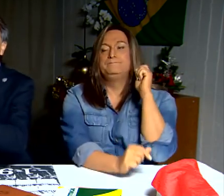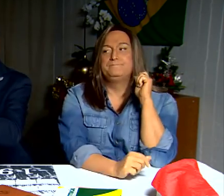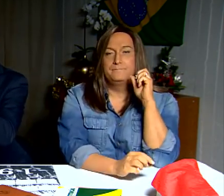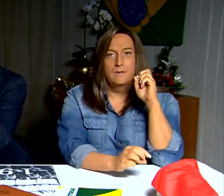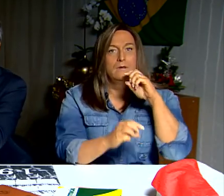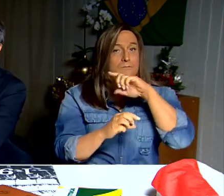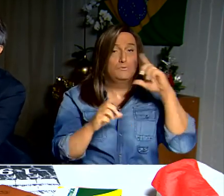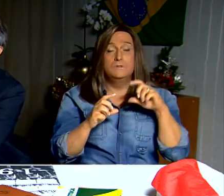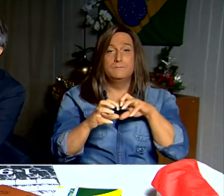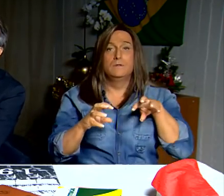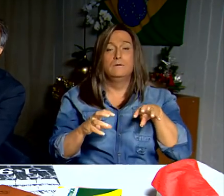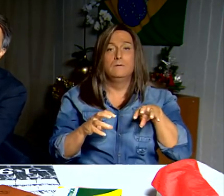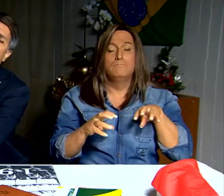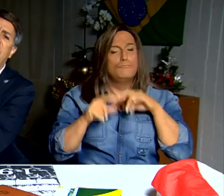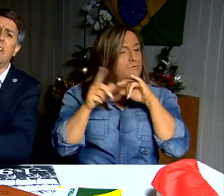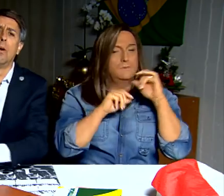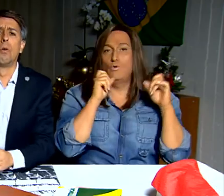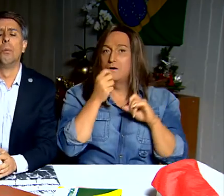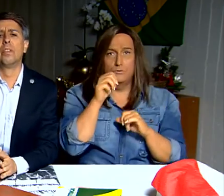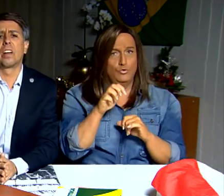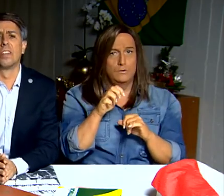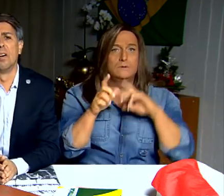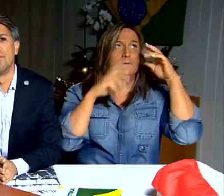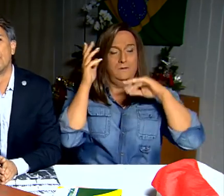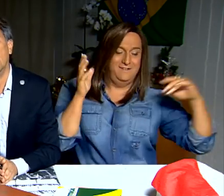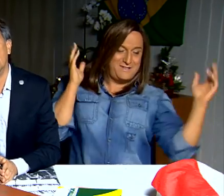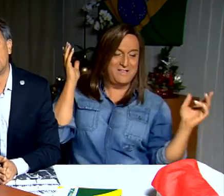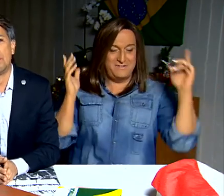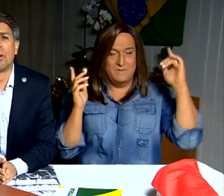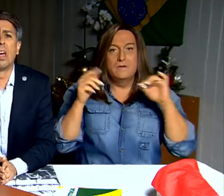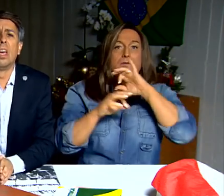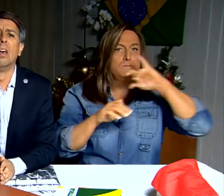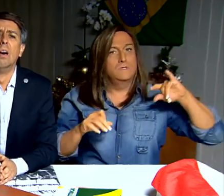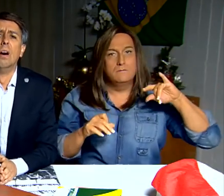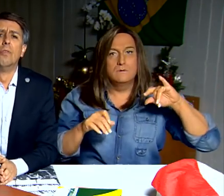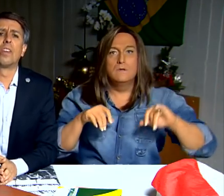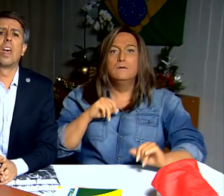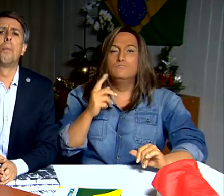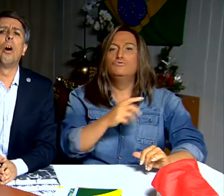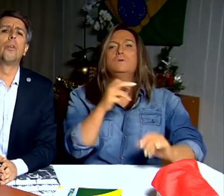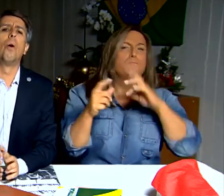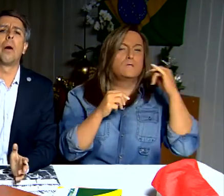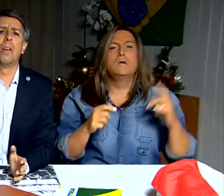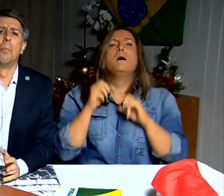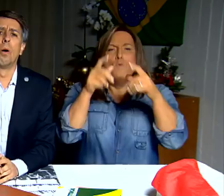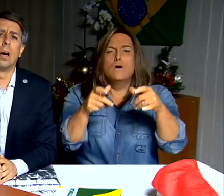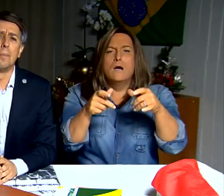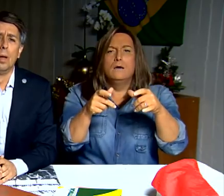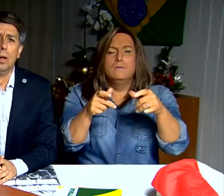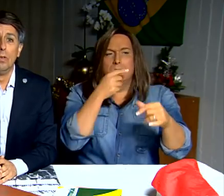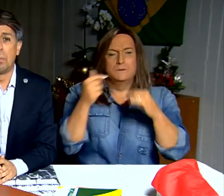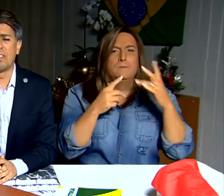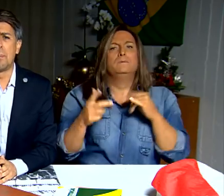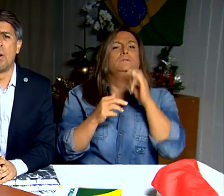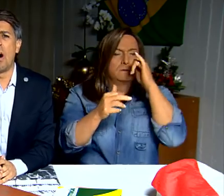Isso daqui não é cachaça não, como diz a canção. Sim, porque você pode pôr água na boca.